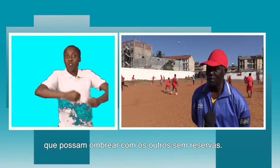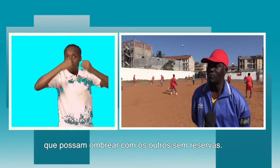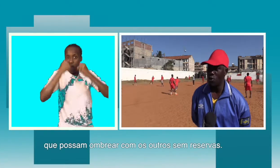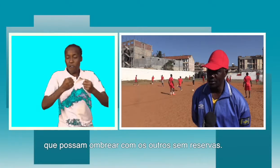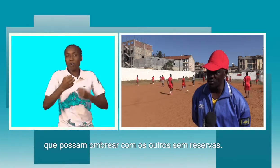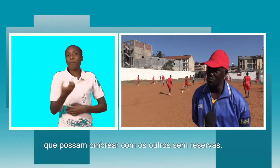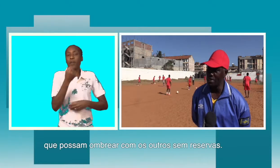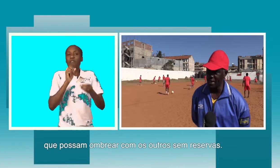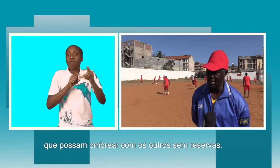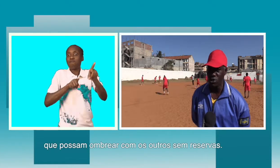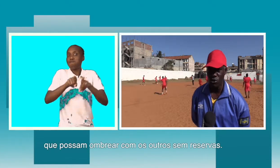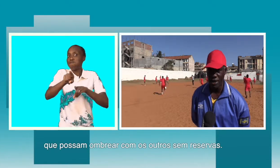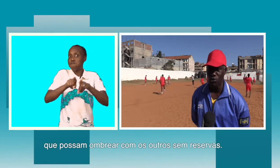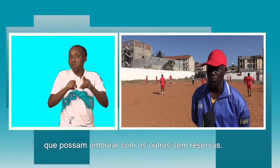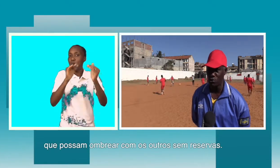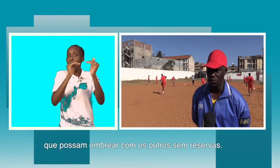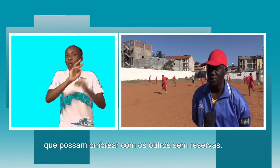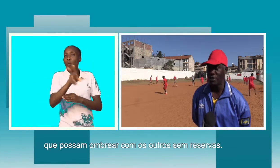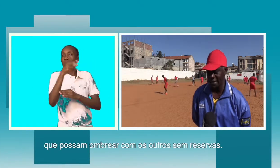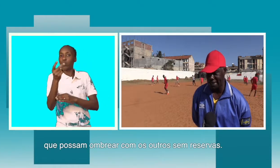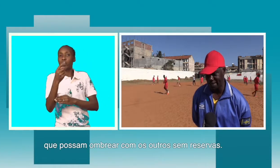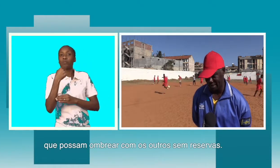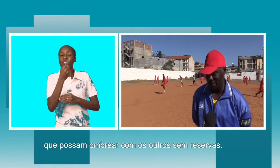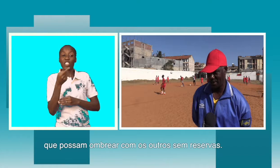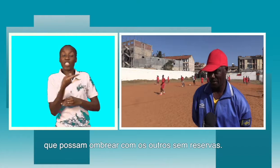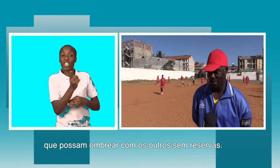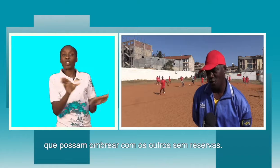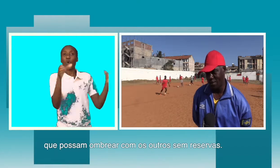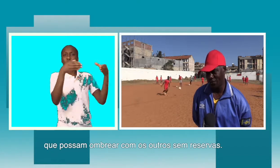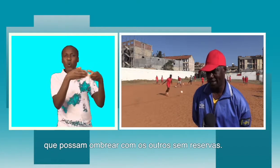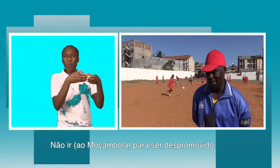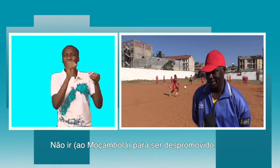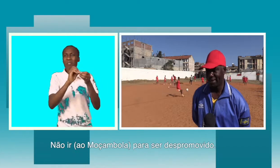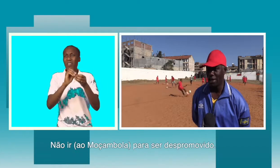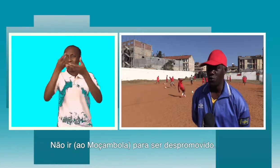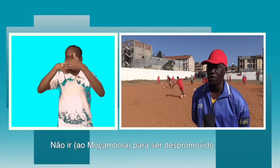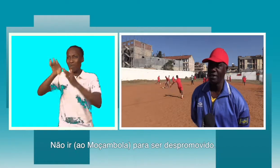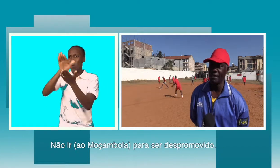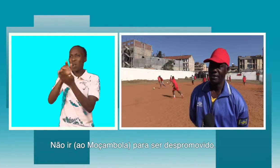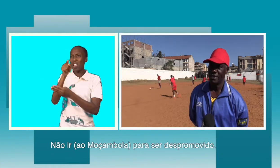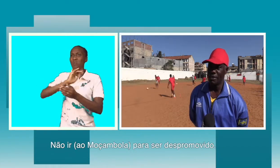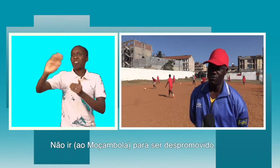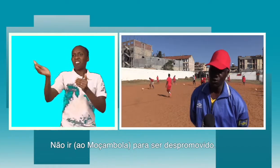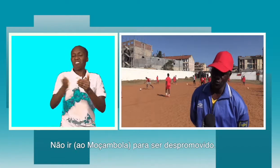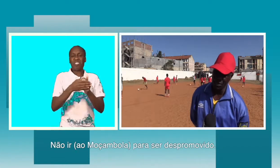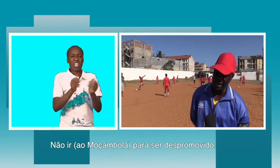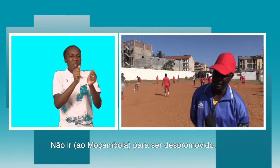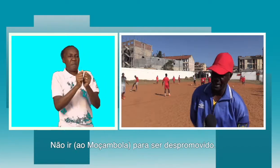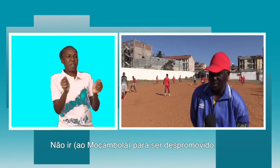possam um milhão de igual com os outros, sem reservas. É o que o Maafil quer, não ir para depois voltar sem